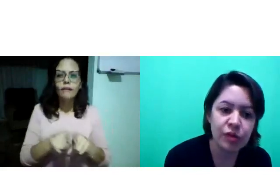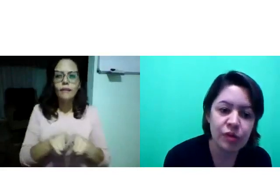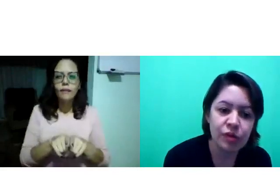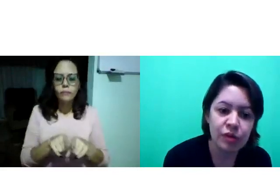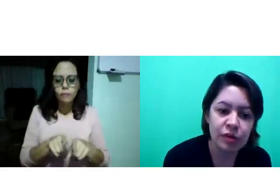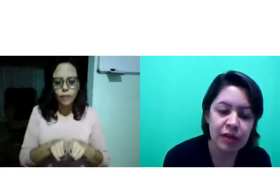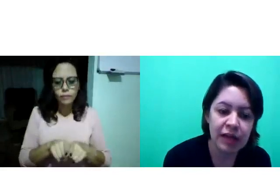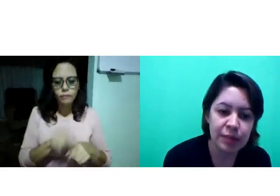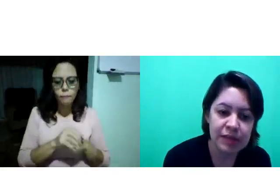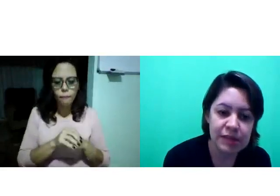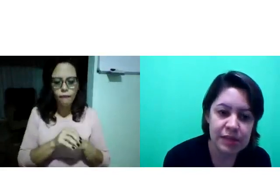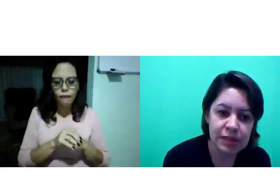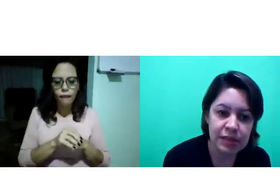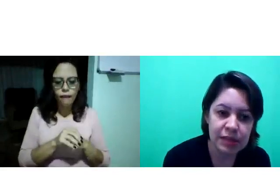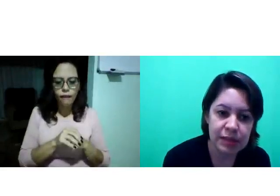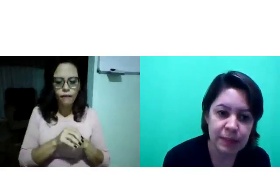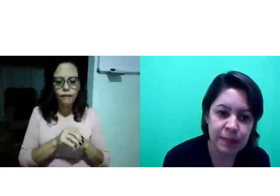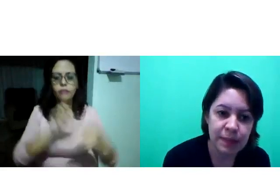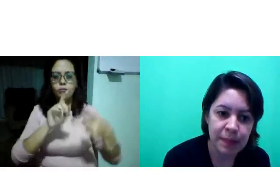na Libras.